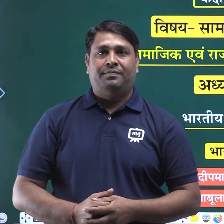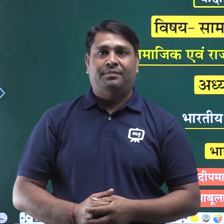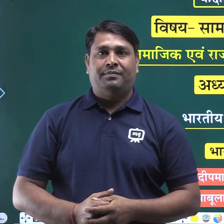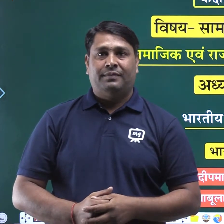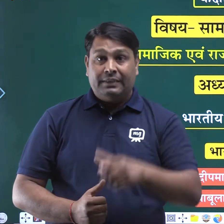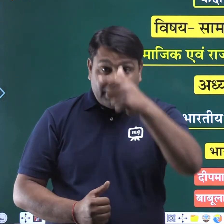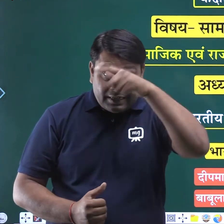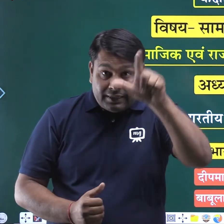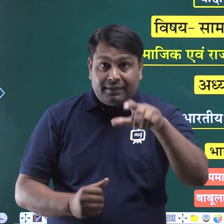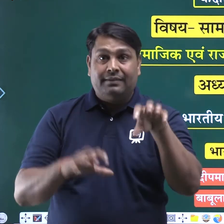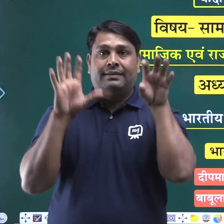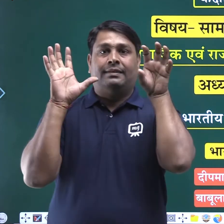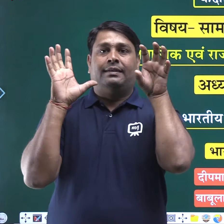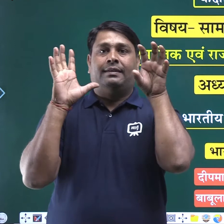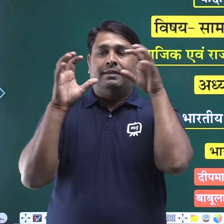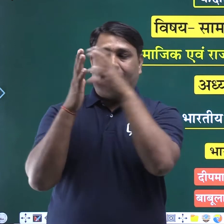सम्विधान